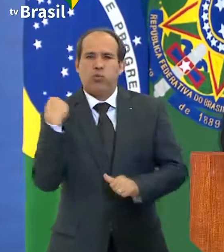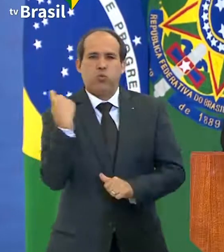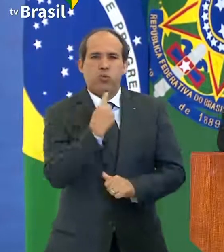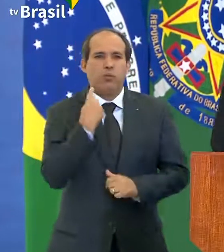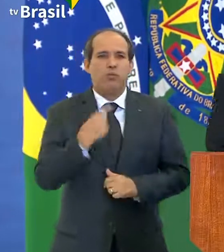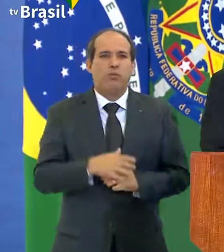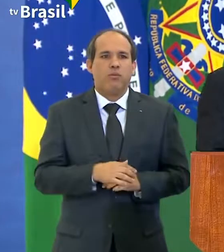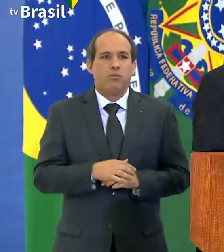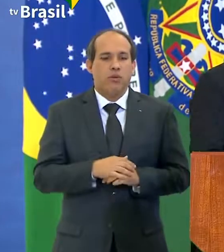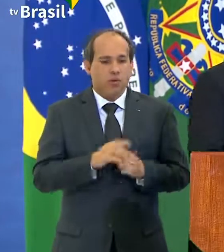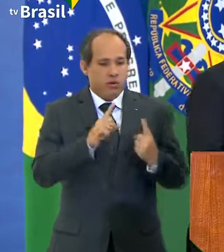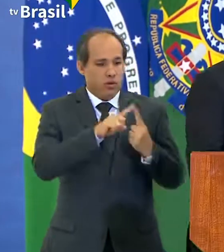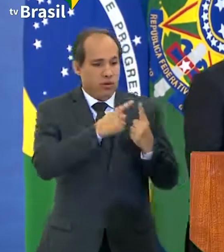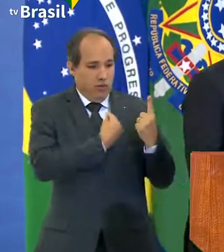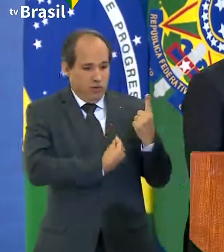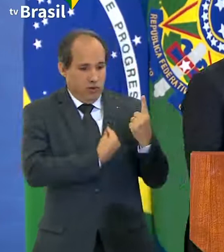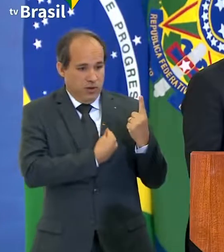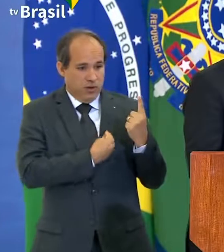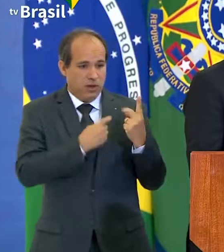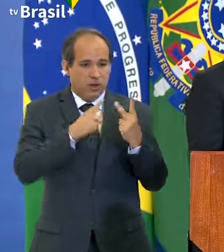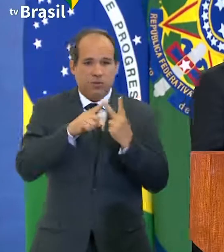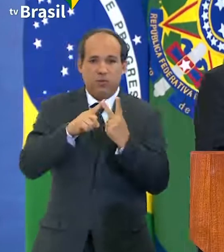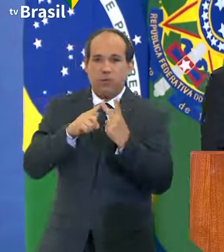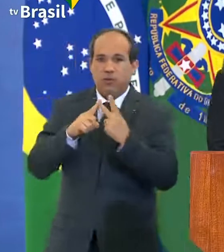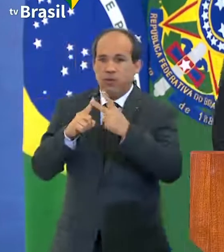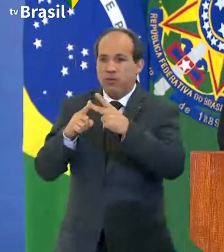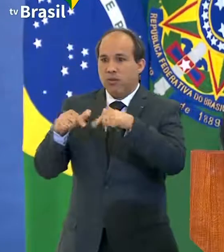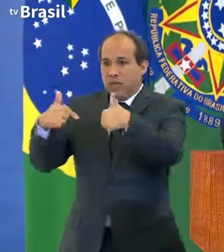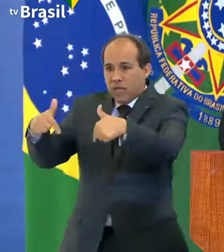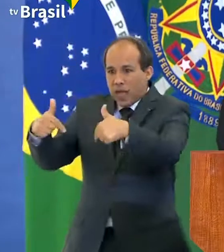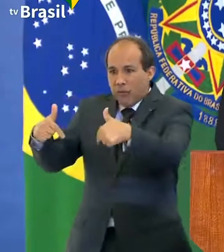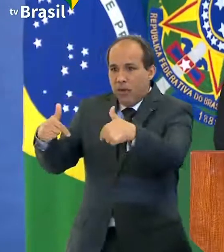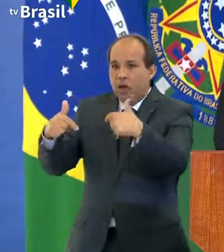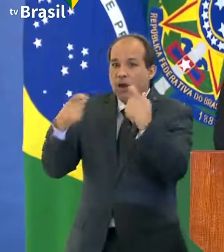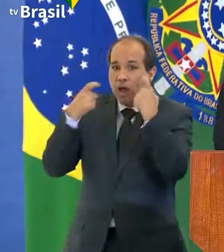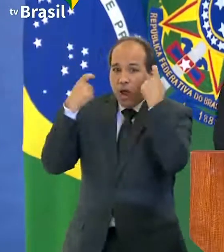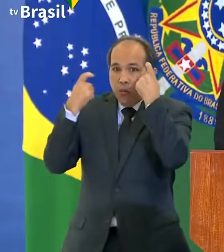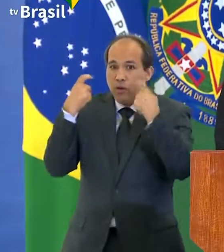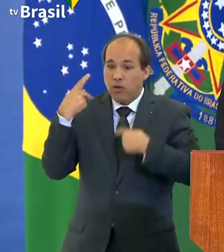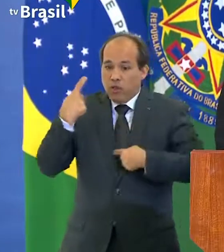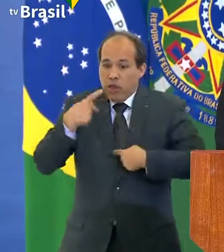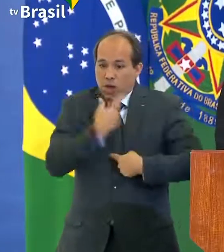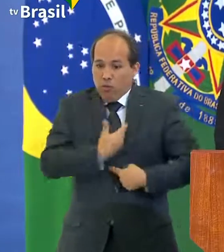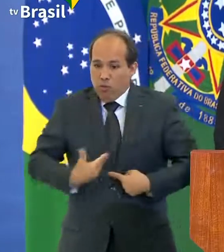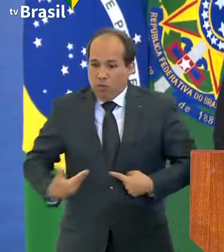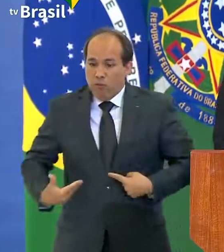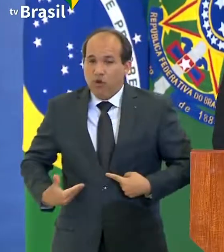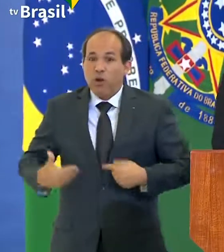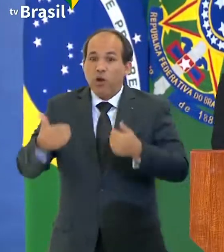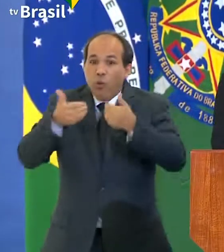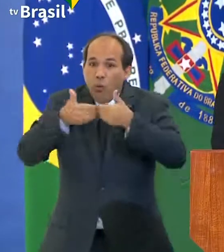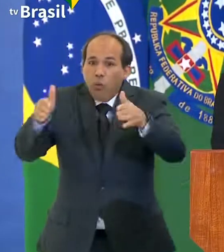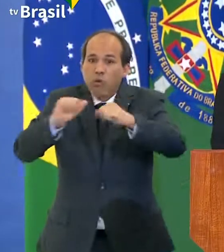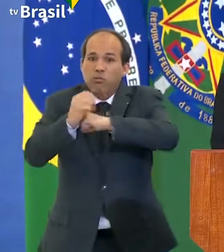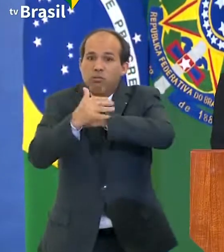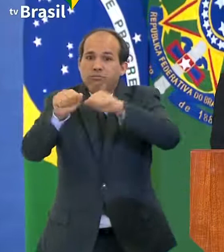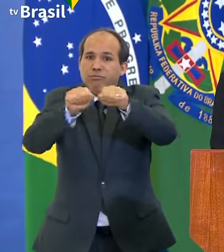vida e emprego, essa foi uma preocupação do nosso governo desde o início da pandemia,